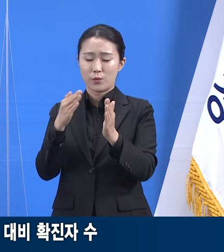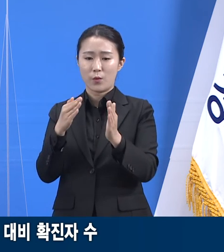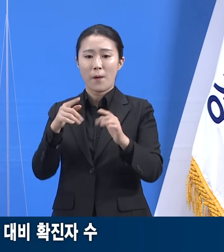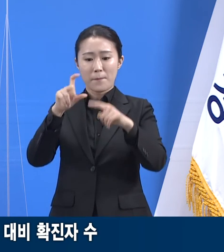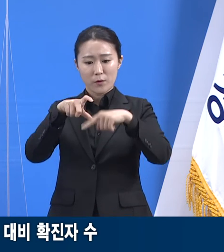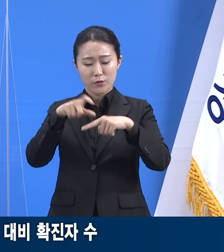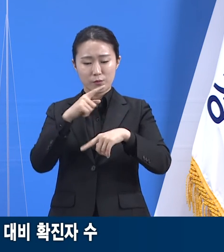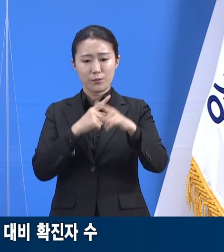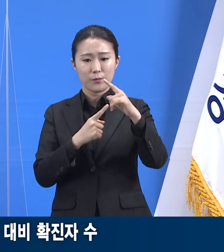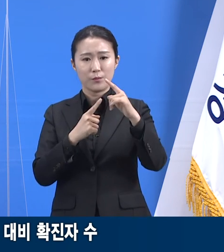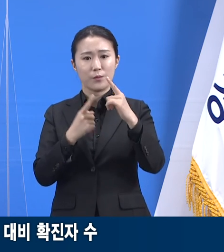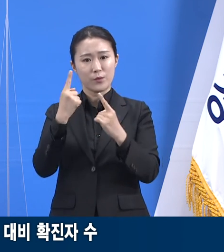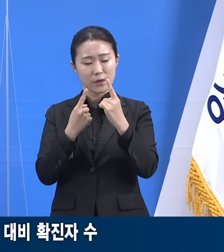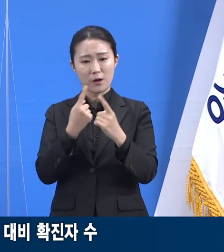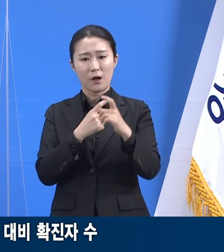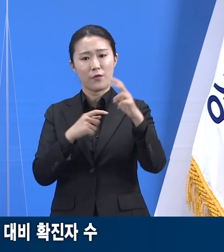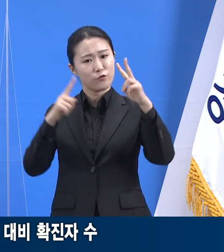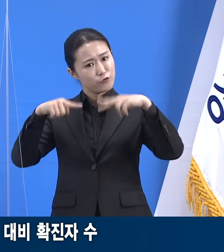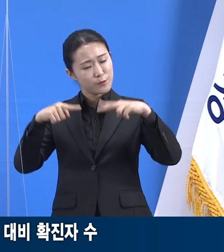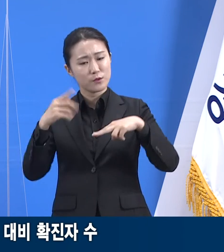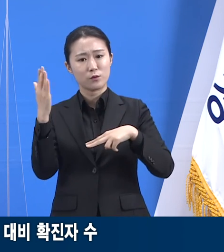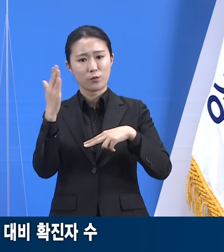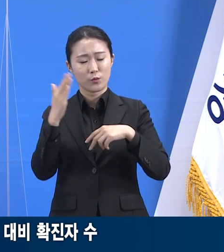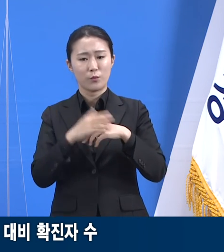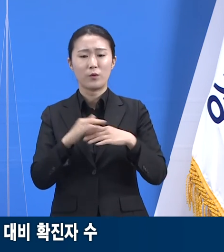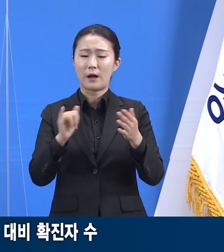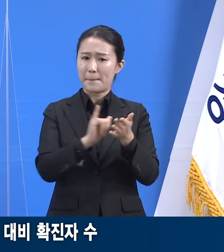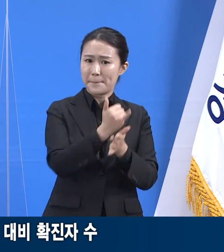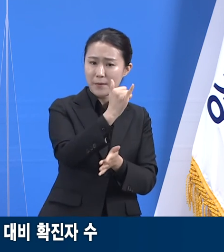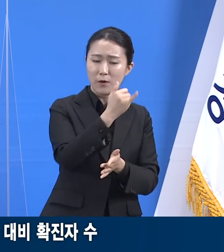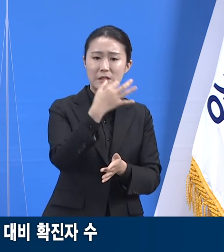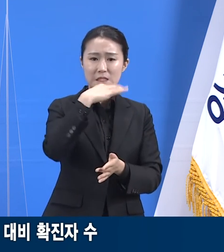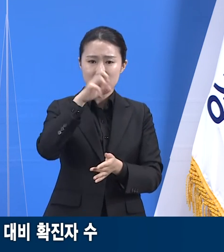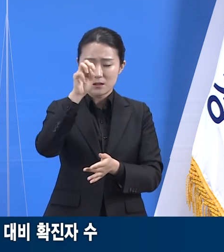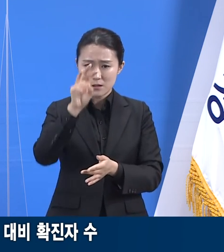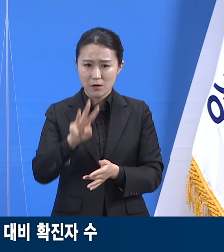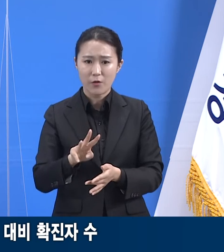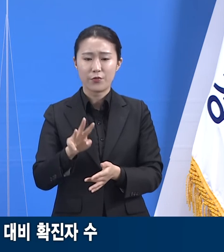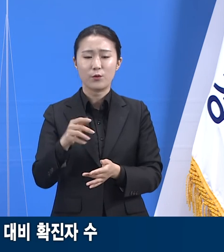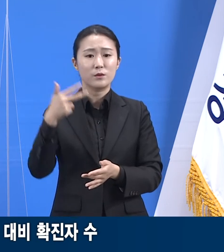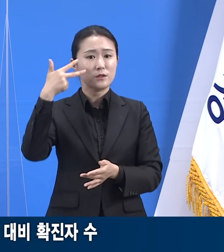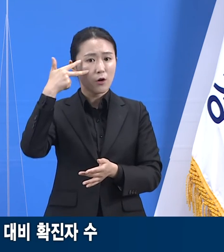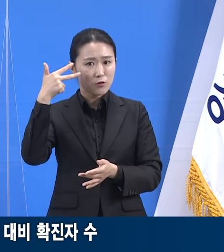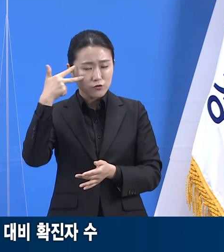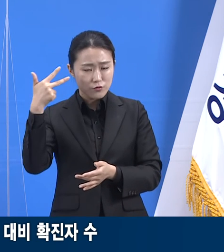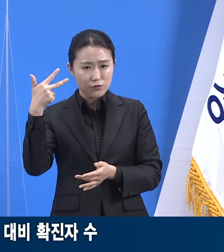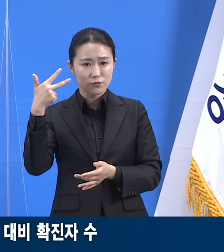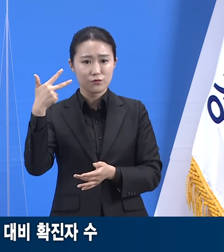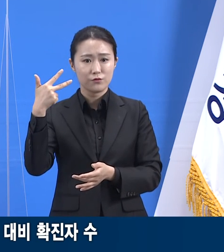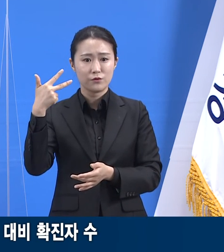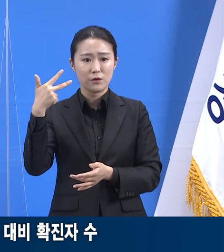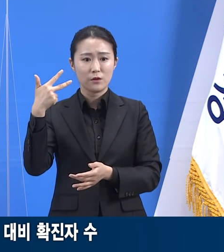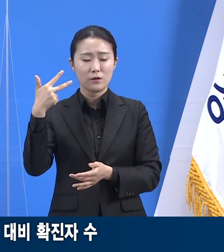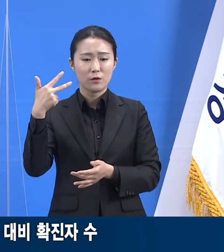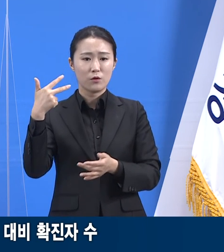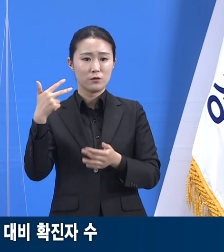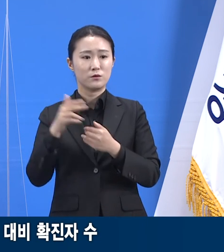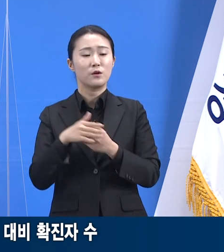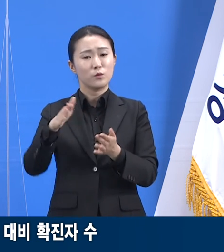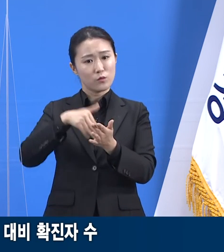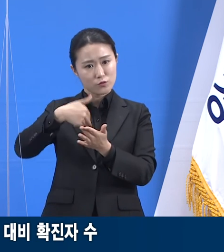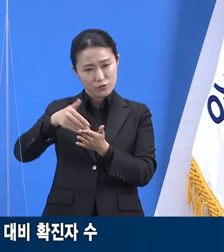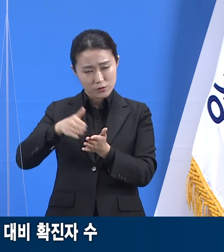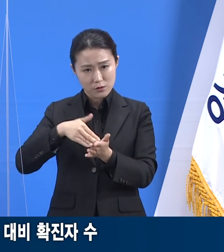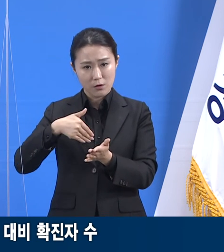가평군 33.7명, 이천시 26.0명, 여주시 19.6명, 동두천시 19